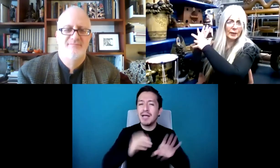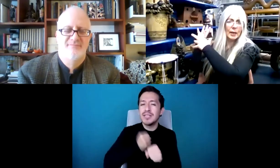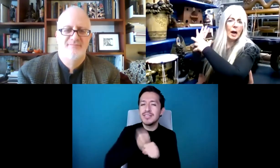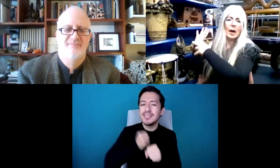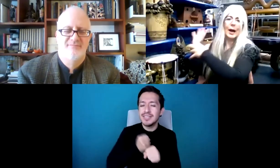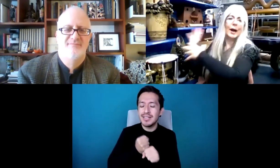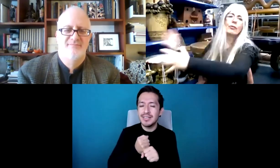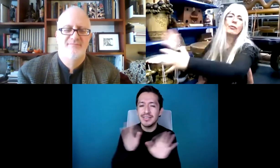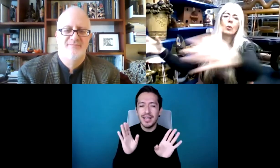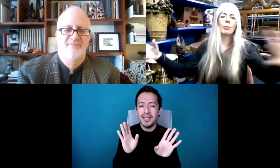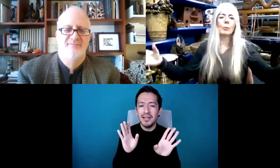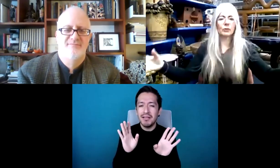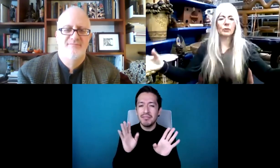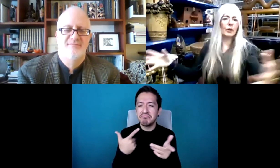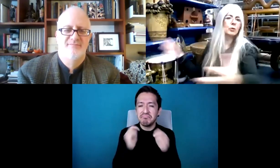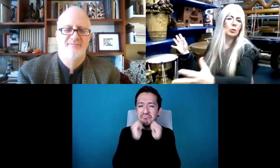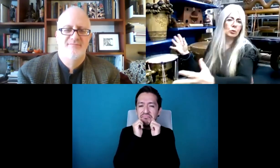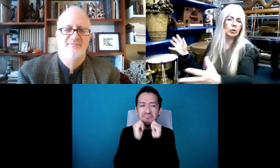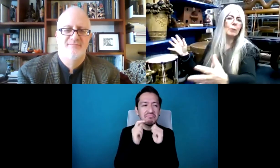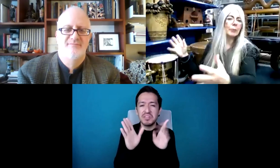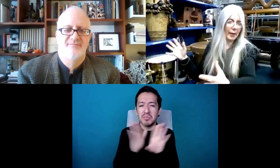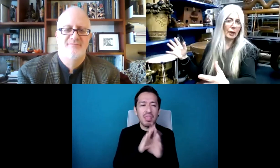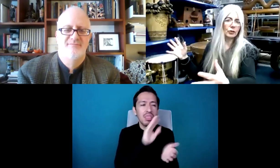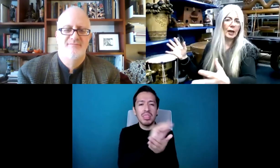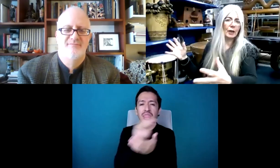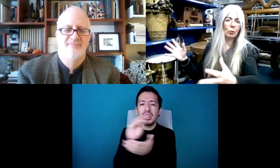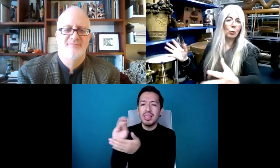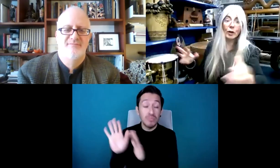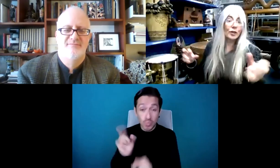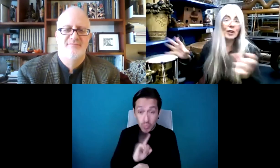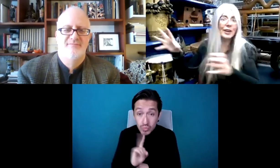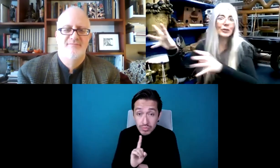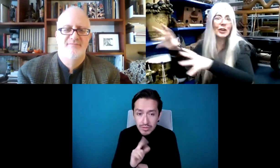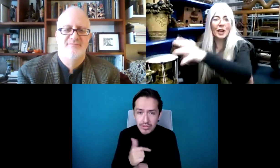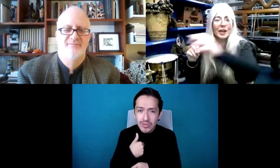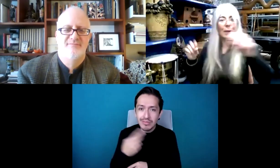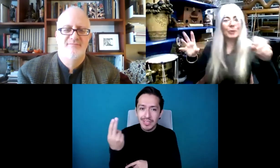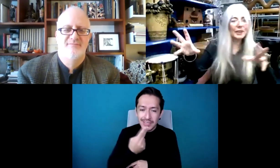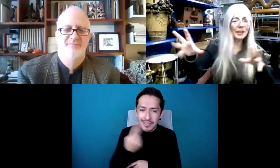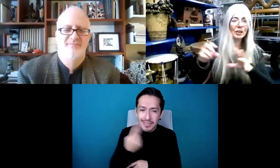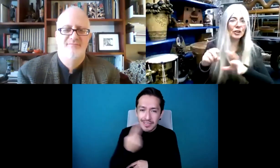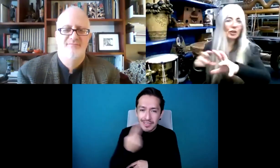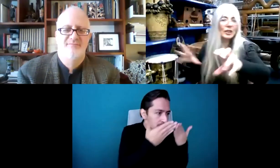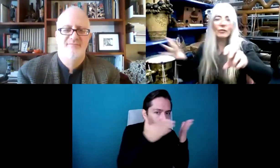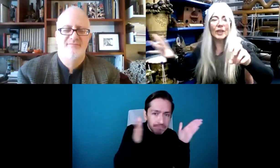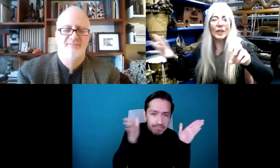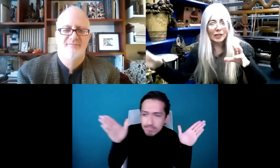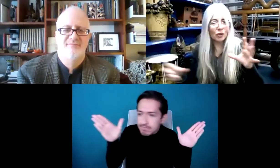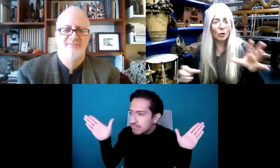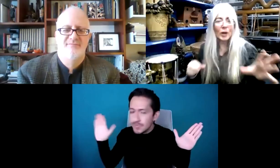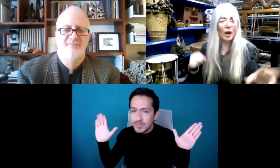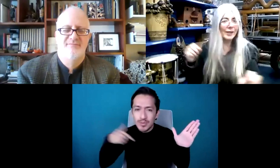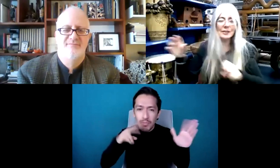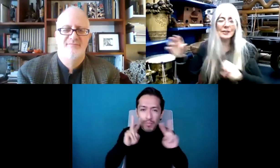tocar sin importar lo que esté pasando aquí. Yo me tengo que abrir con los músicos y preguntarme